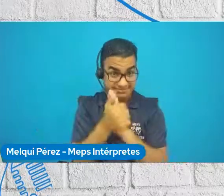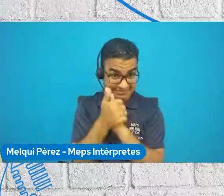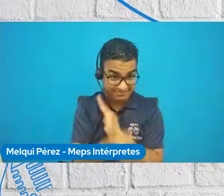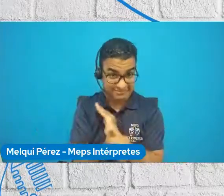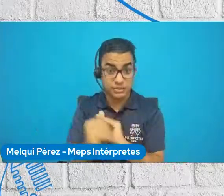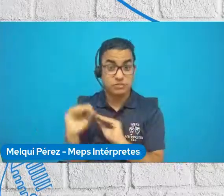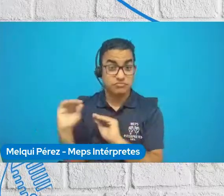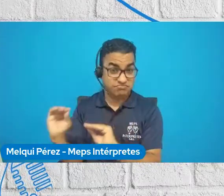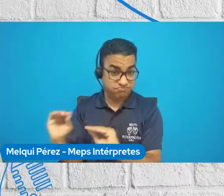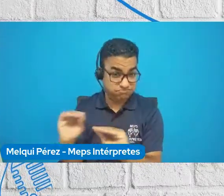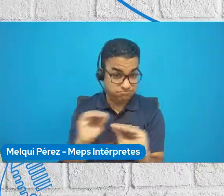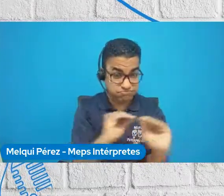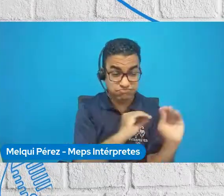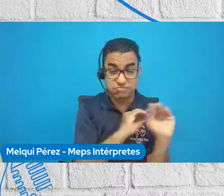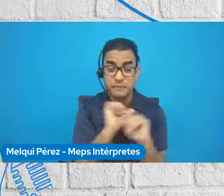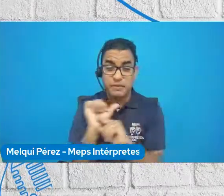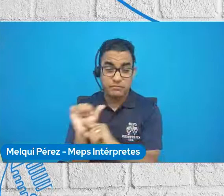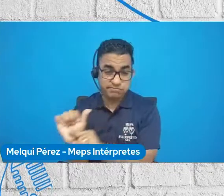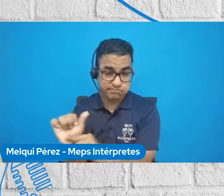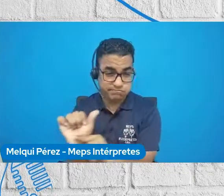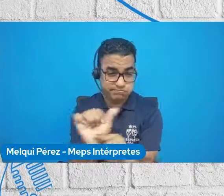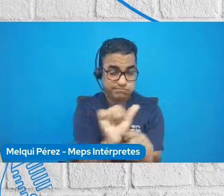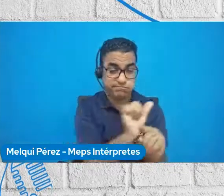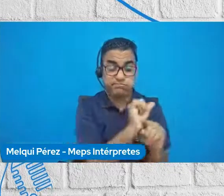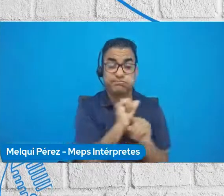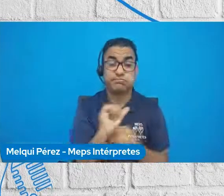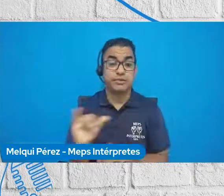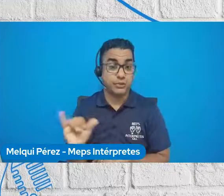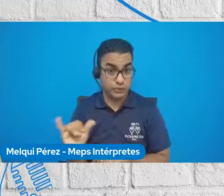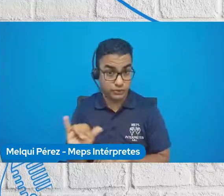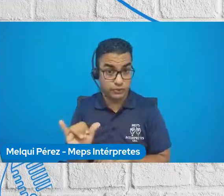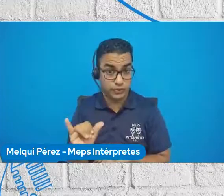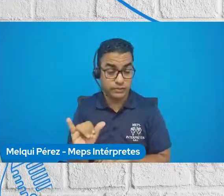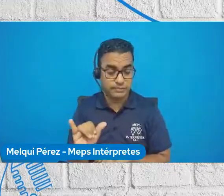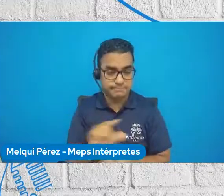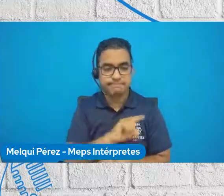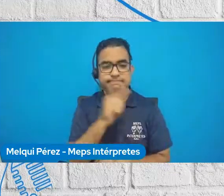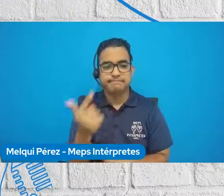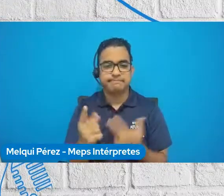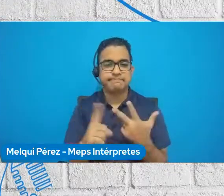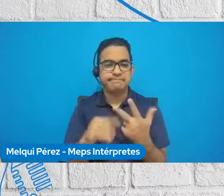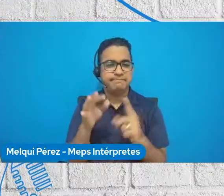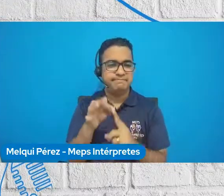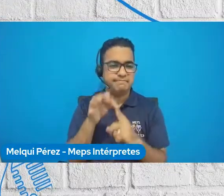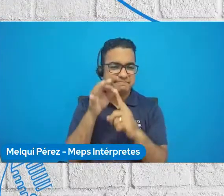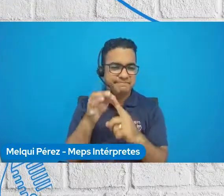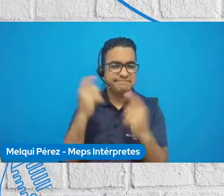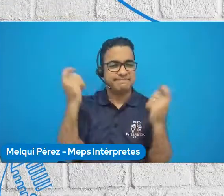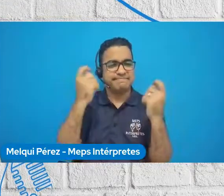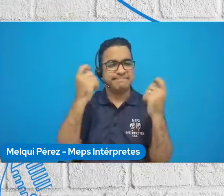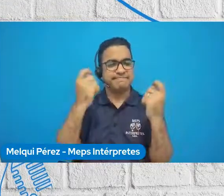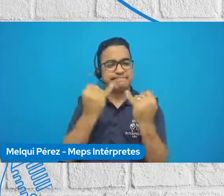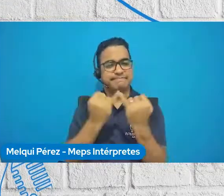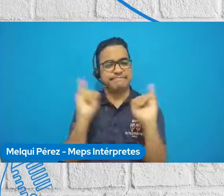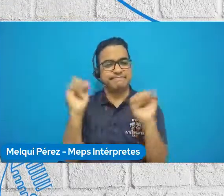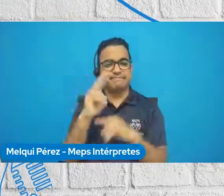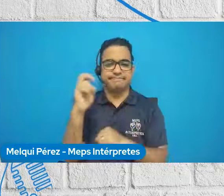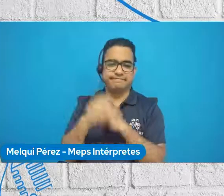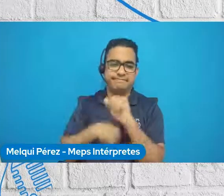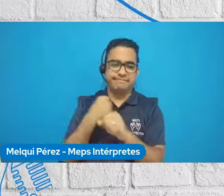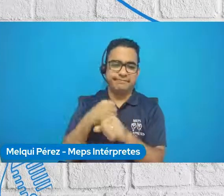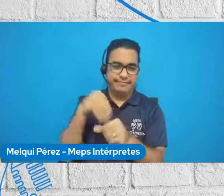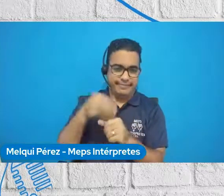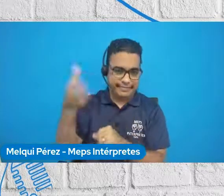quienes ejecutaron los talleres y las capacitaciones. Y en el caso del proyecto especial bicentenario que se realizaba en Perú, que bueno, sigue